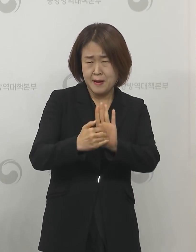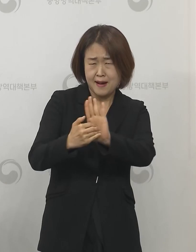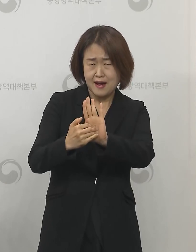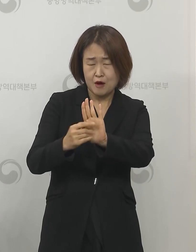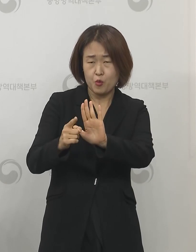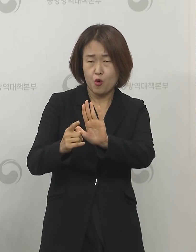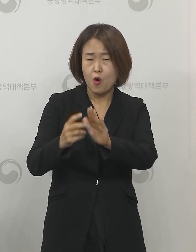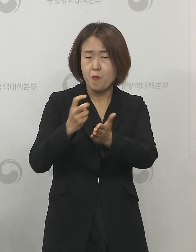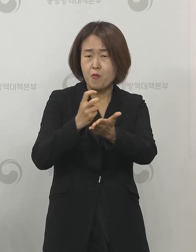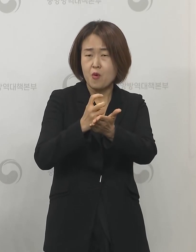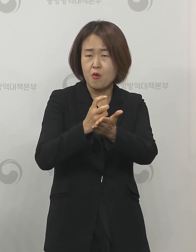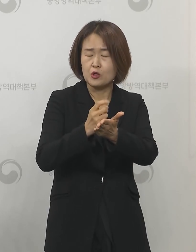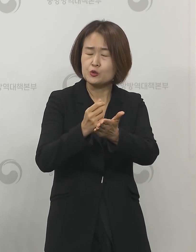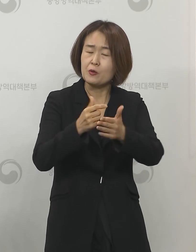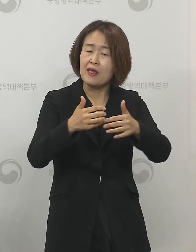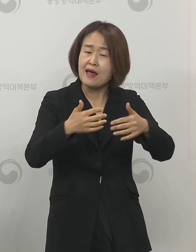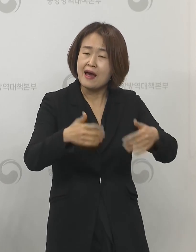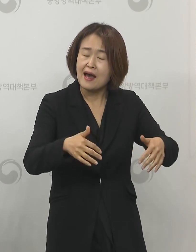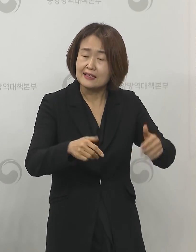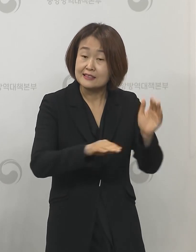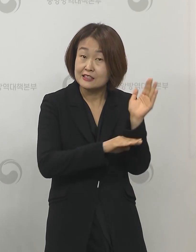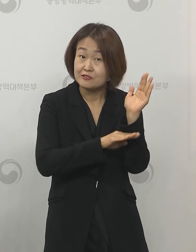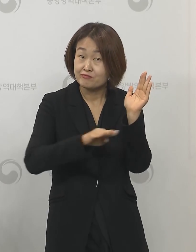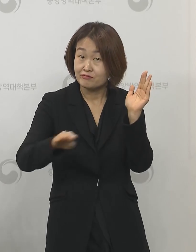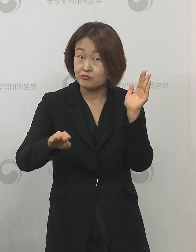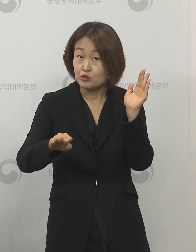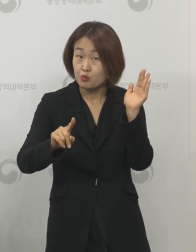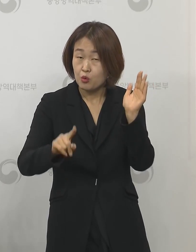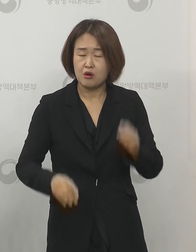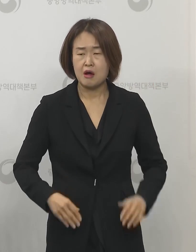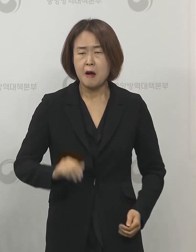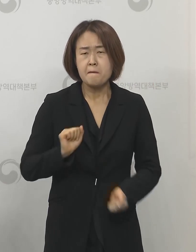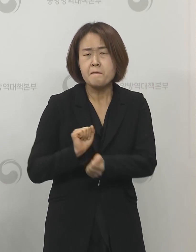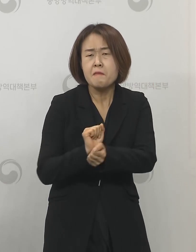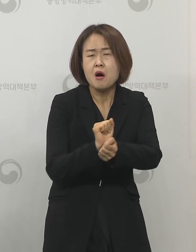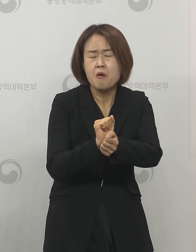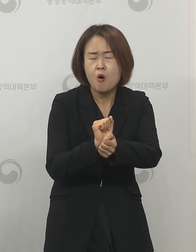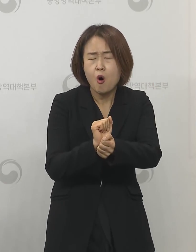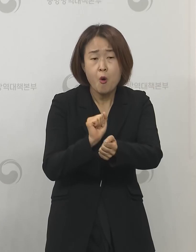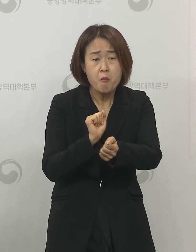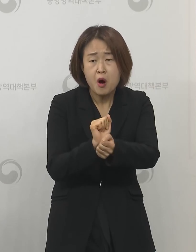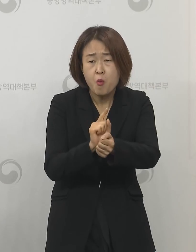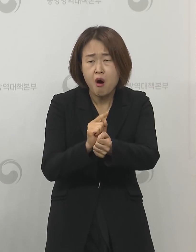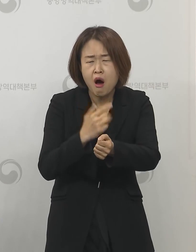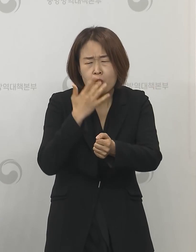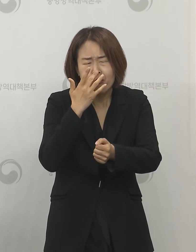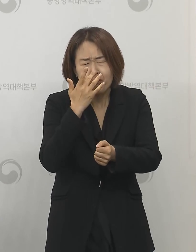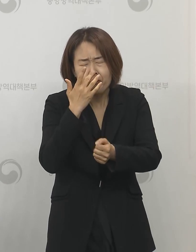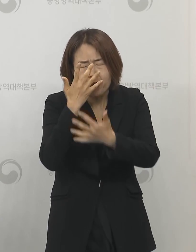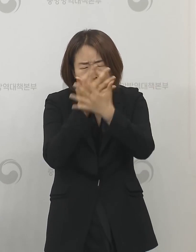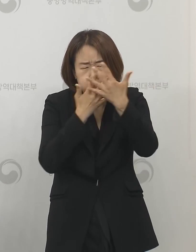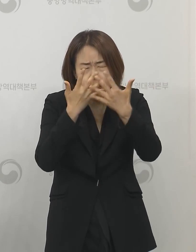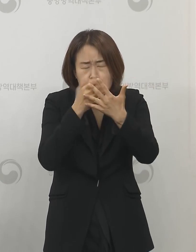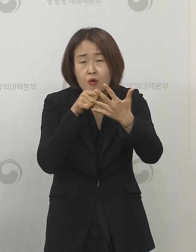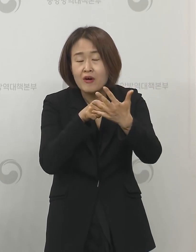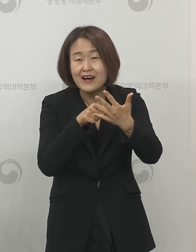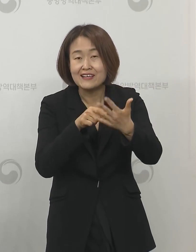완화하는 기준으로 감염 경로 불분명한 환자 5%를